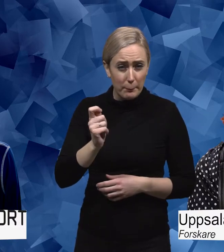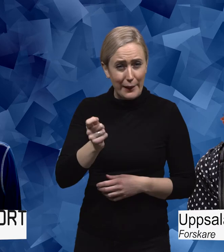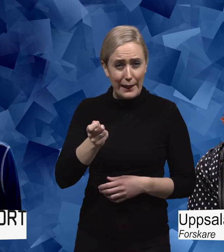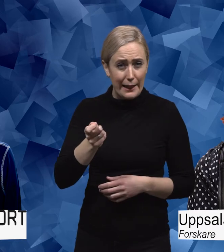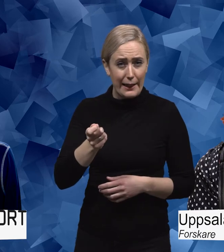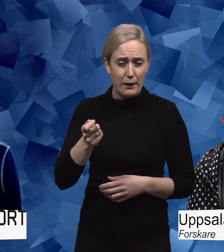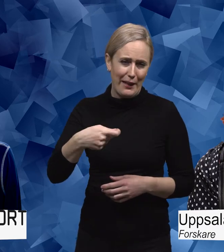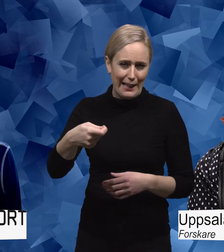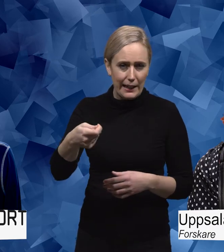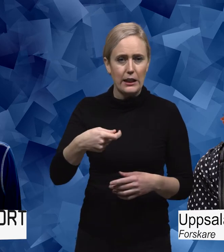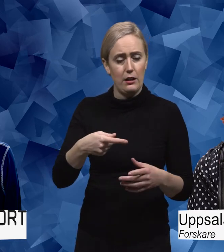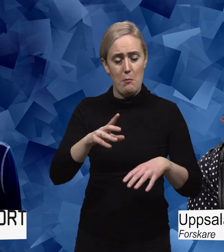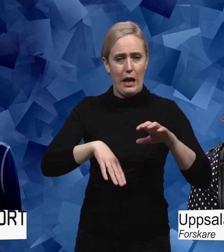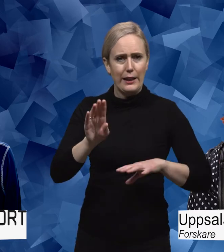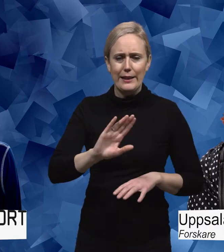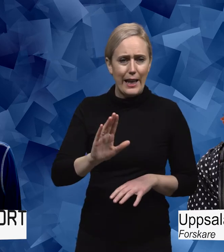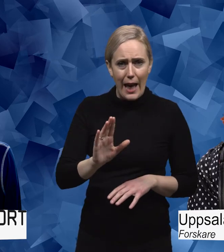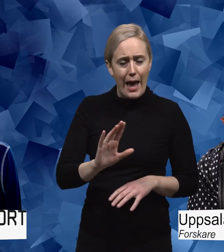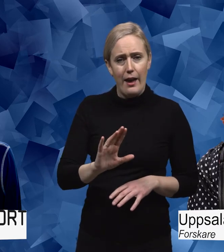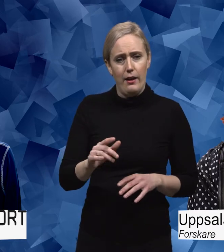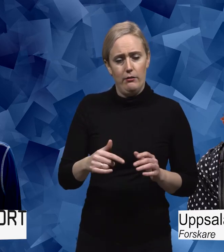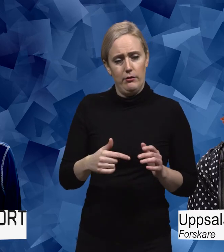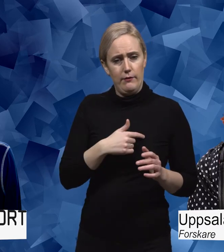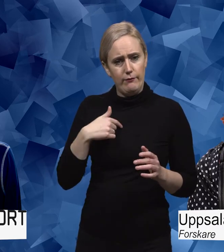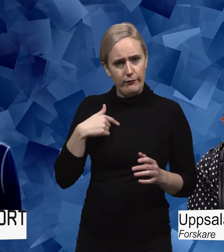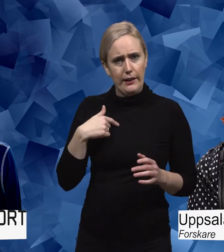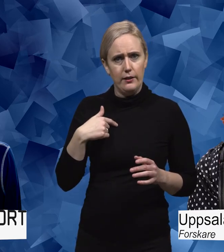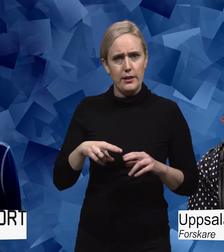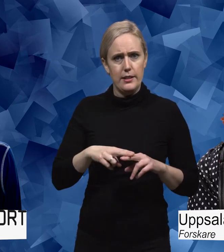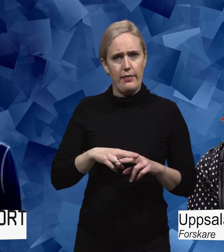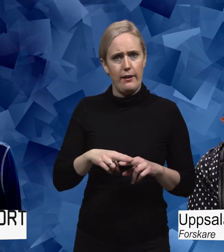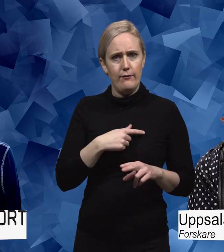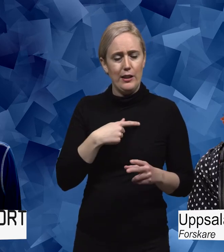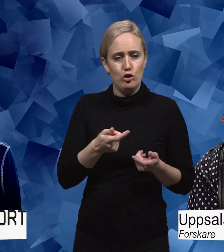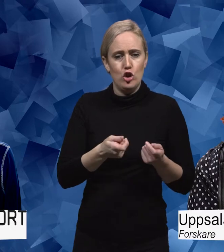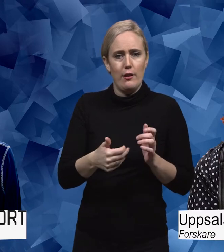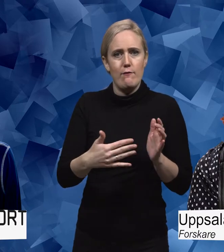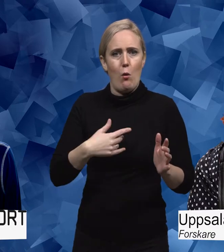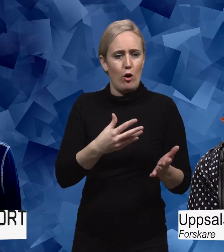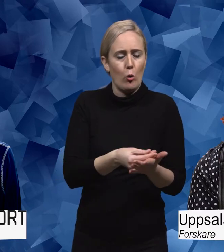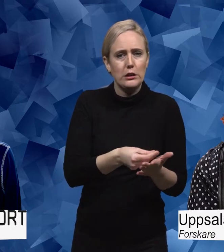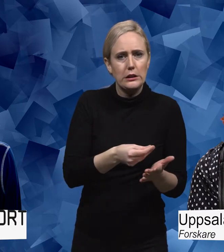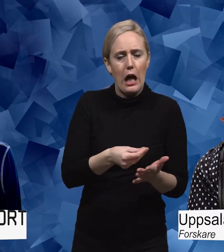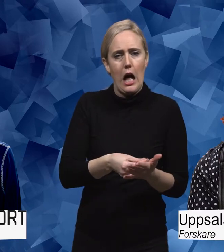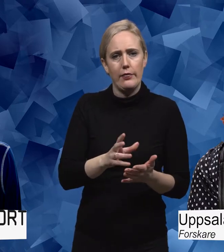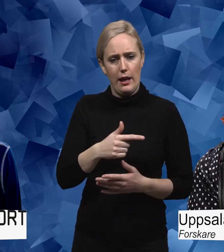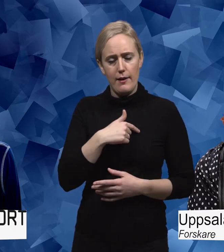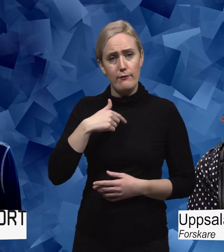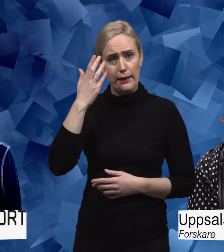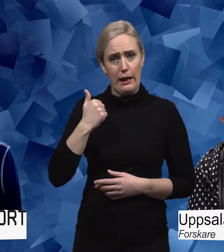styrs av kostnaden. Men det styrs av att vi kanske kan acceptera en viss funktionsnedsättning. Om man då kan balansera